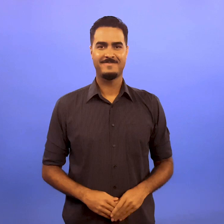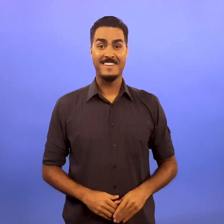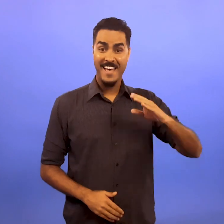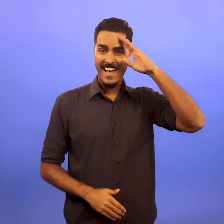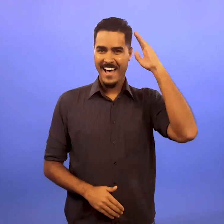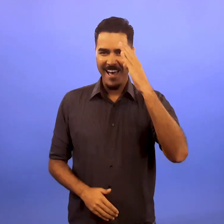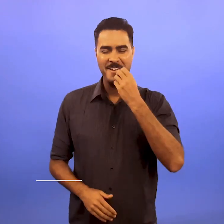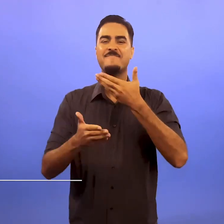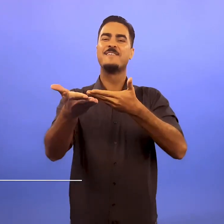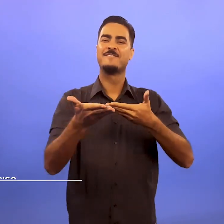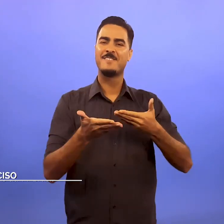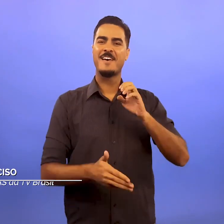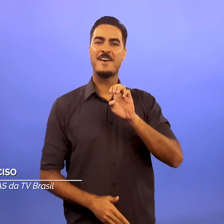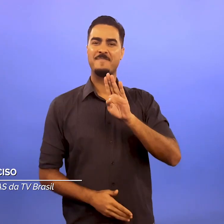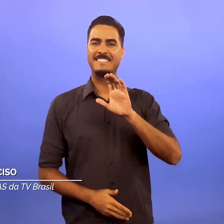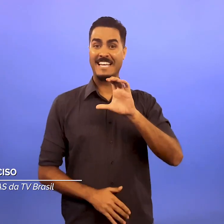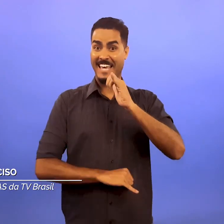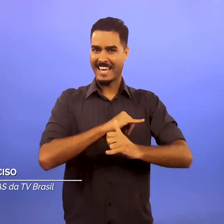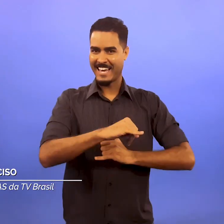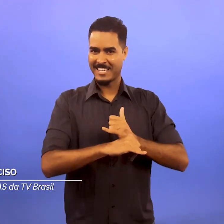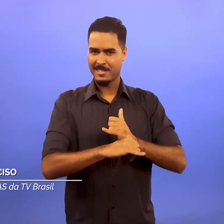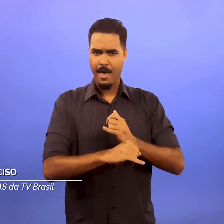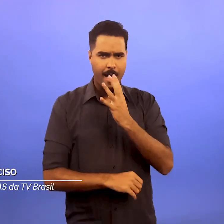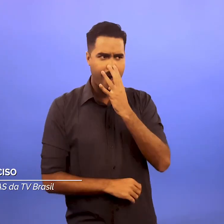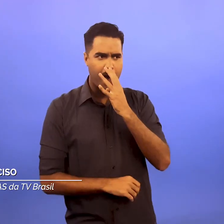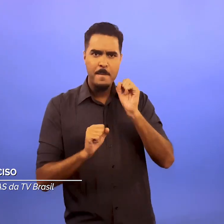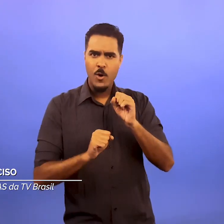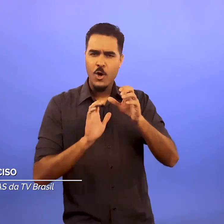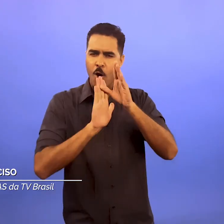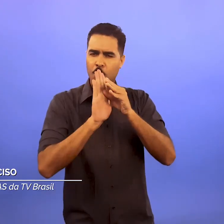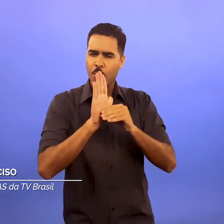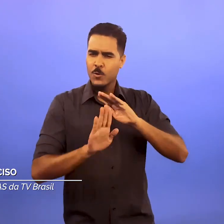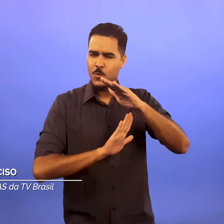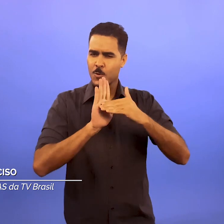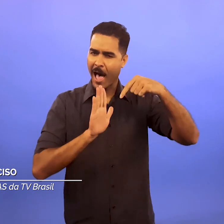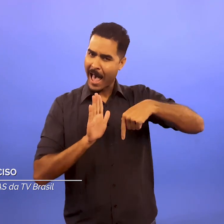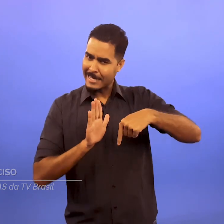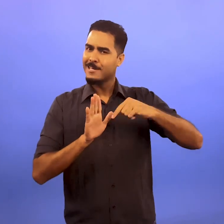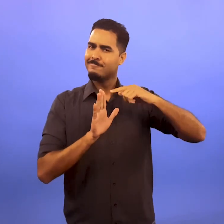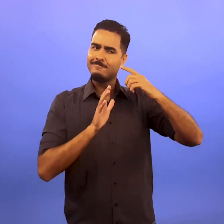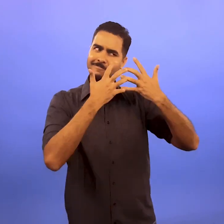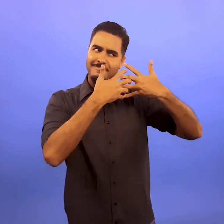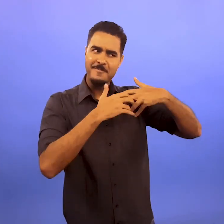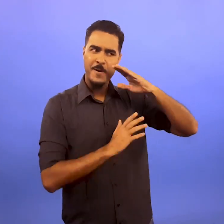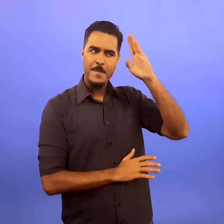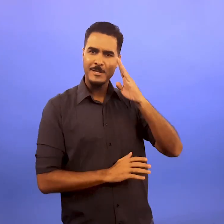Olá, seja bem-vindo a EBC na Rede. Acompanhe aqui conteúdos que te ajudam a pensar o Brasil e o mundo.